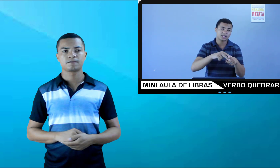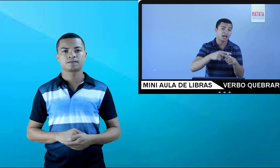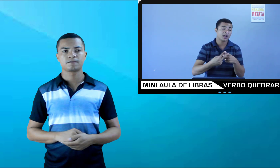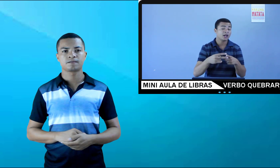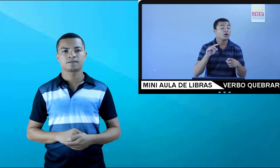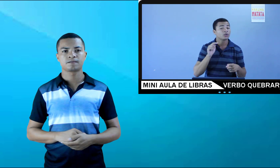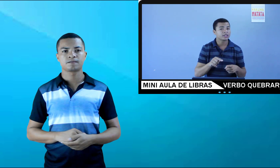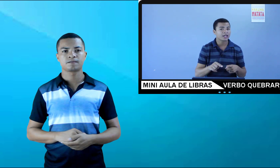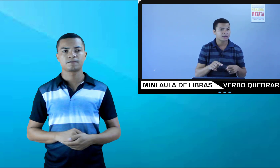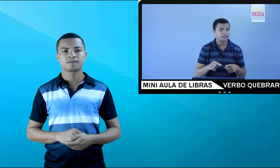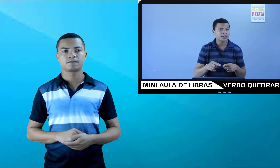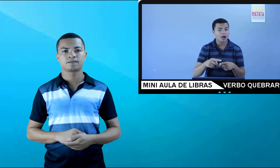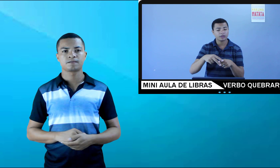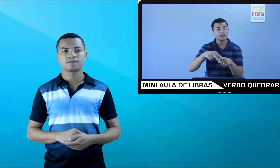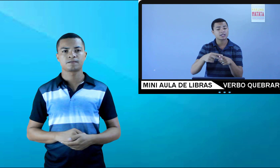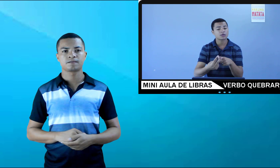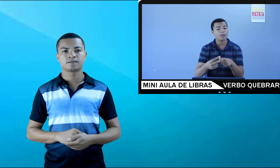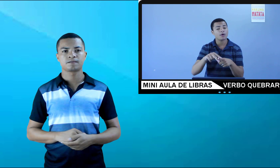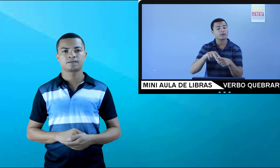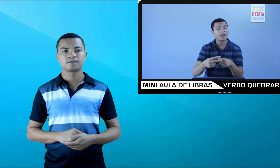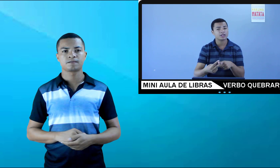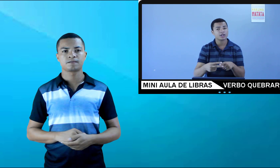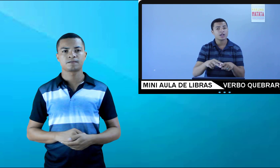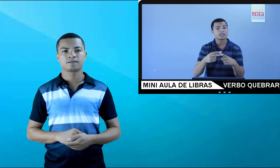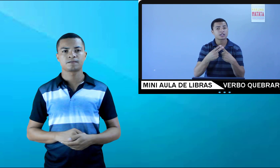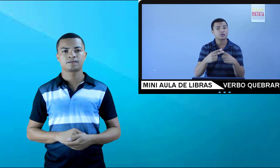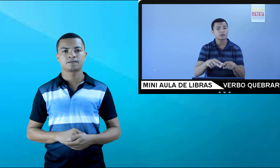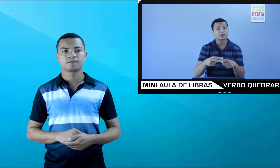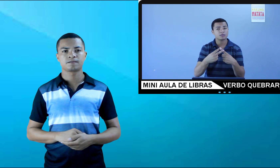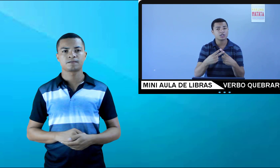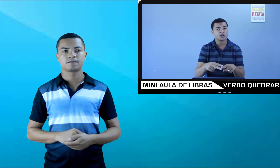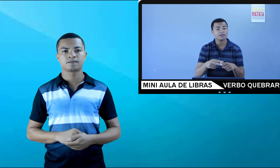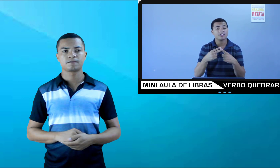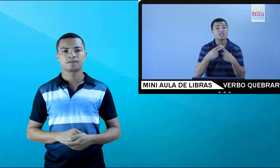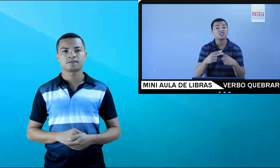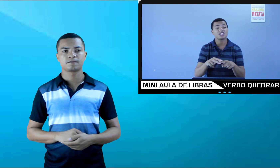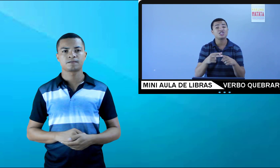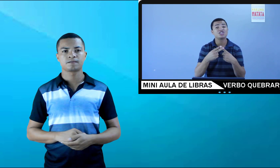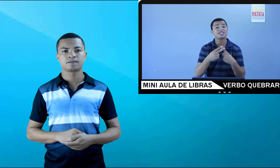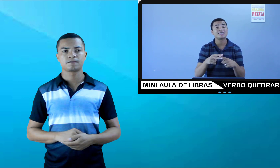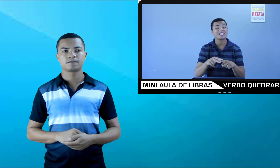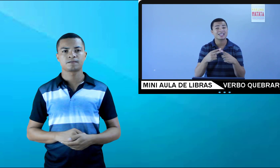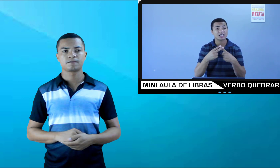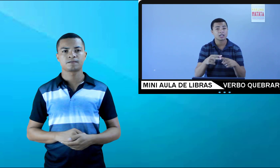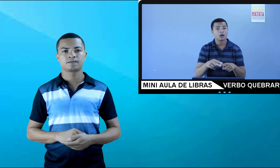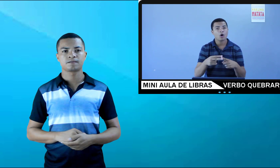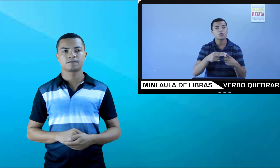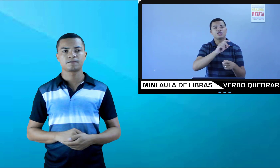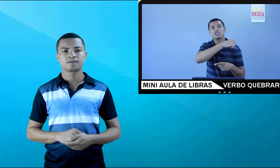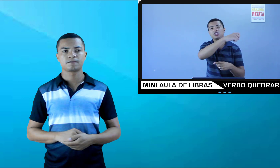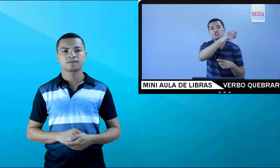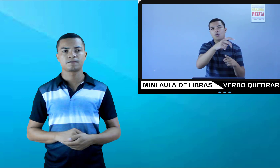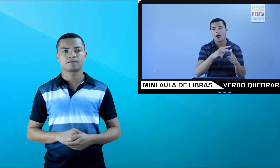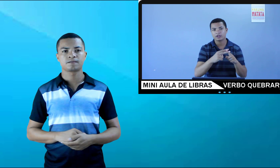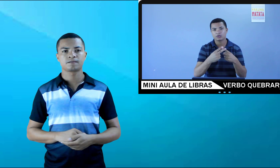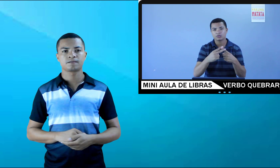Consertar. Cuidado com esse sinal, tem que ser só a mão que mexe. Se as duas mãos mexer, vira giz de cera. Ou giz de quadro.